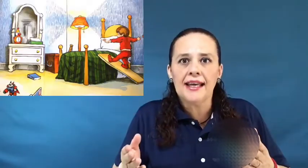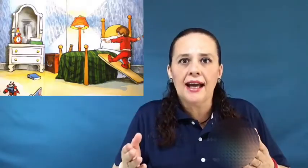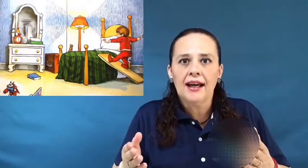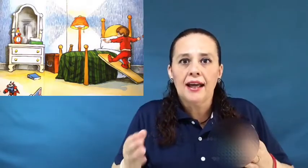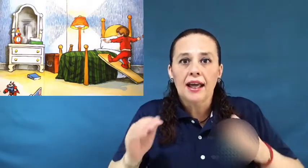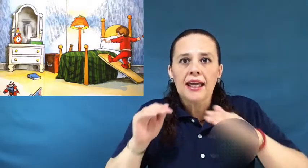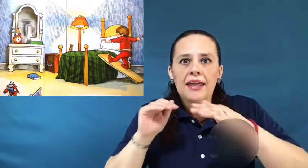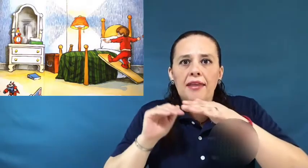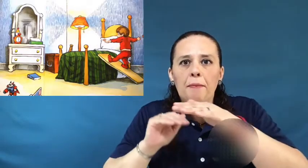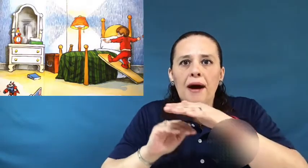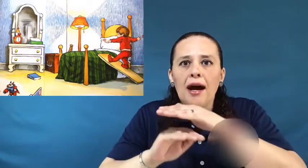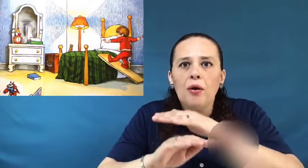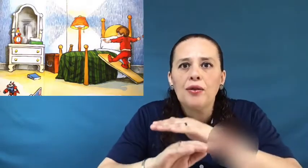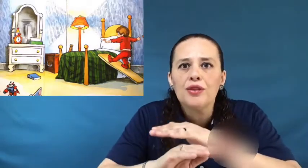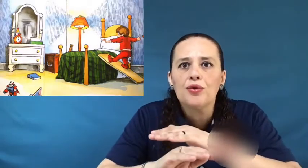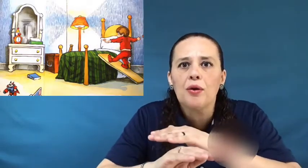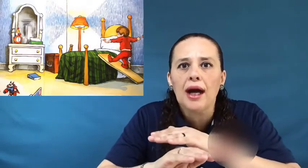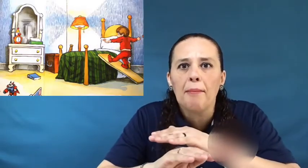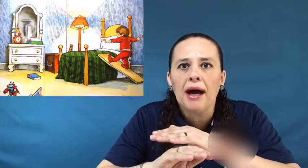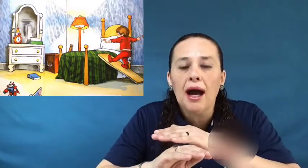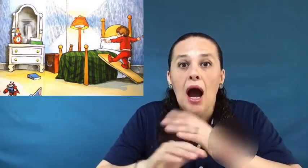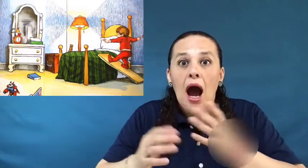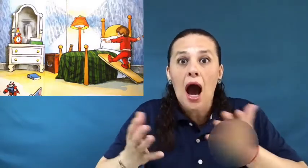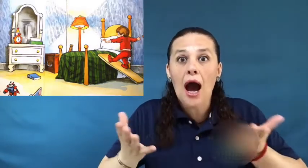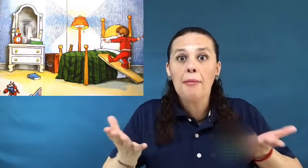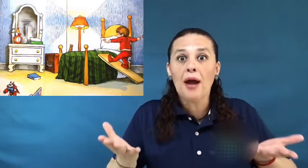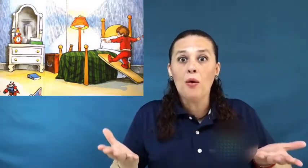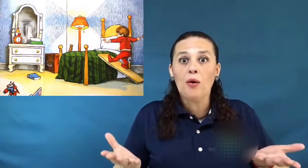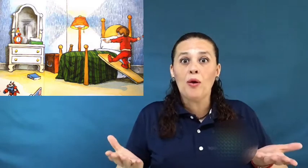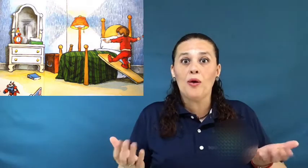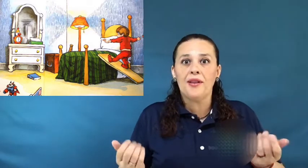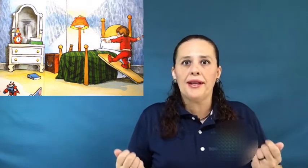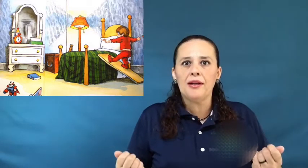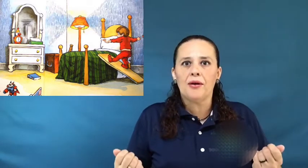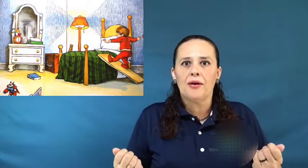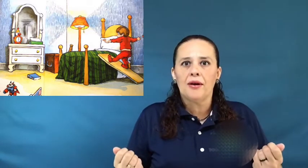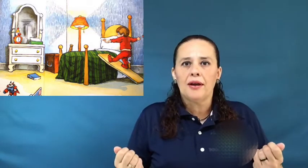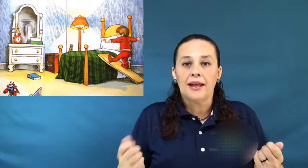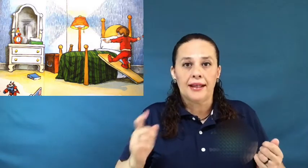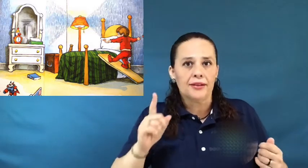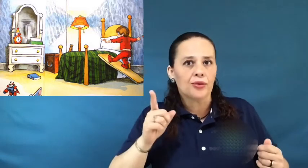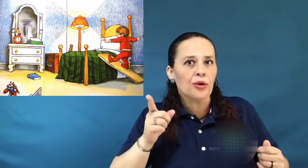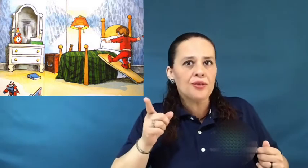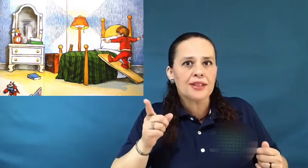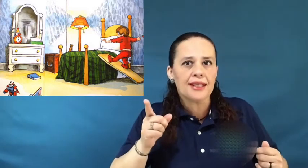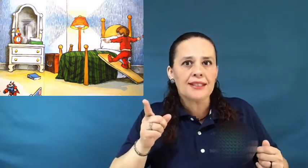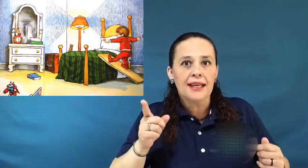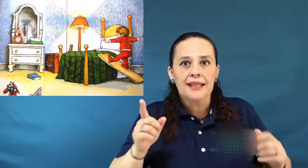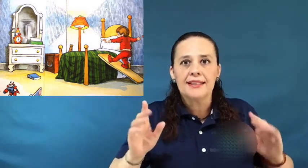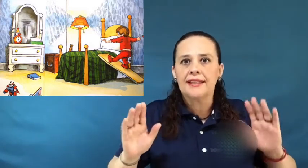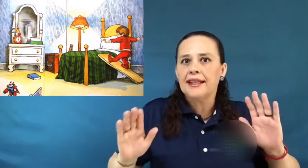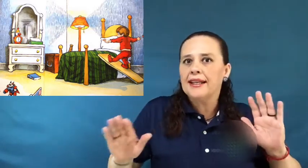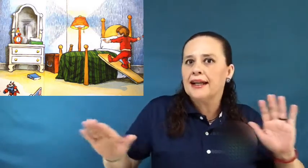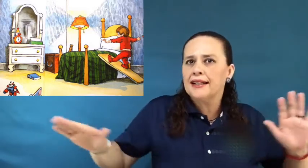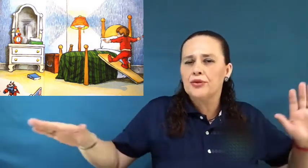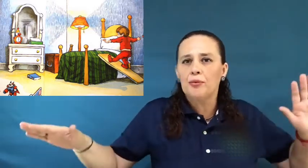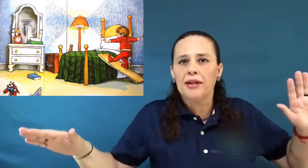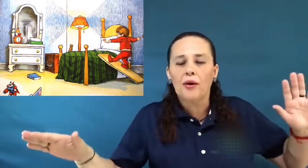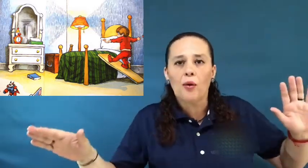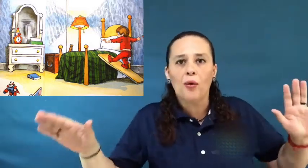que debajo de su cama había un cocodrilo. Entonces se tenía que subir con